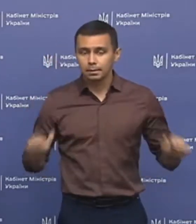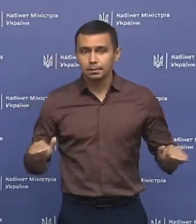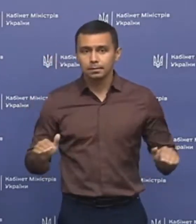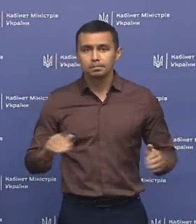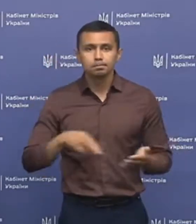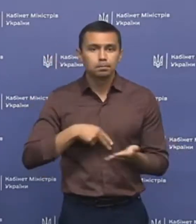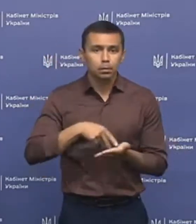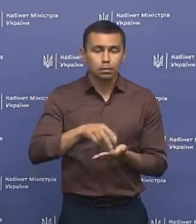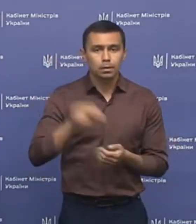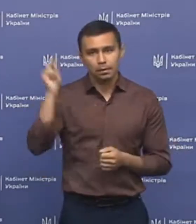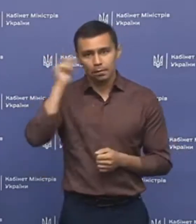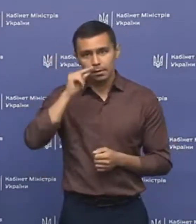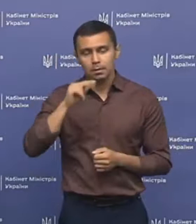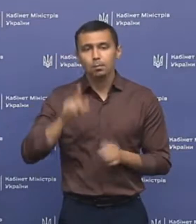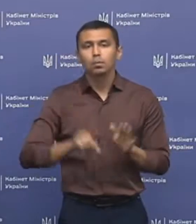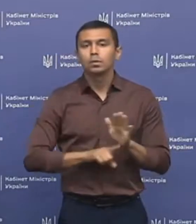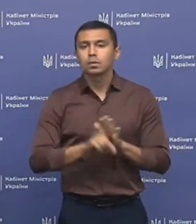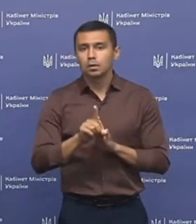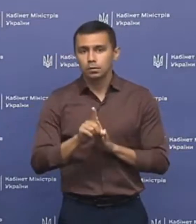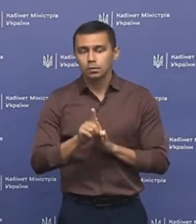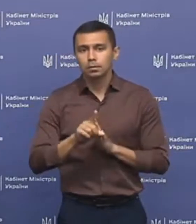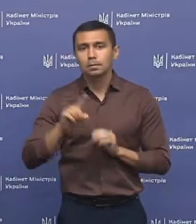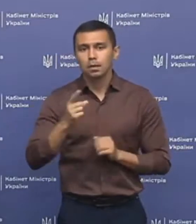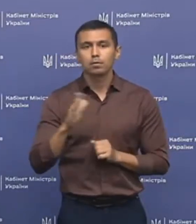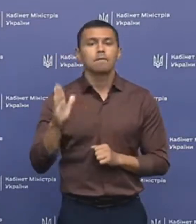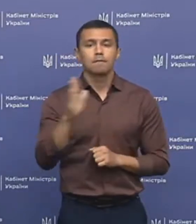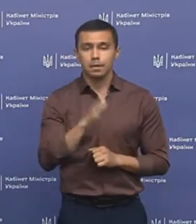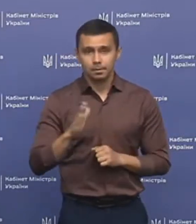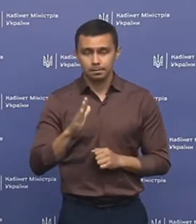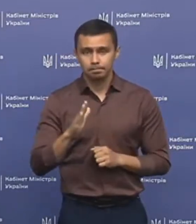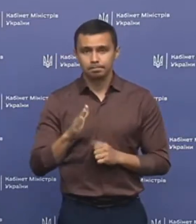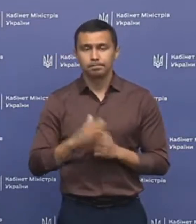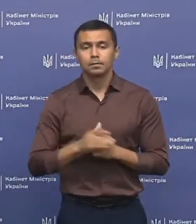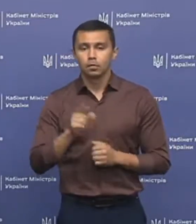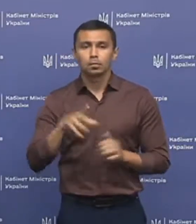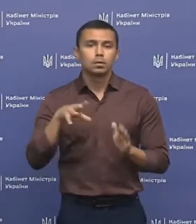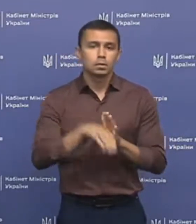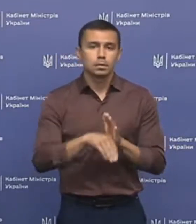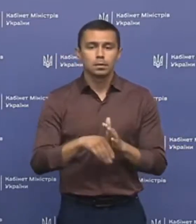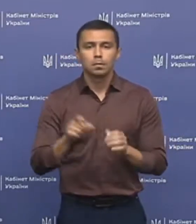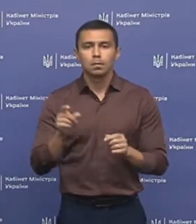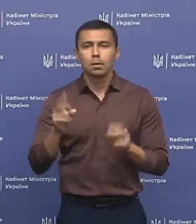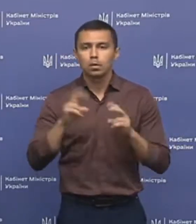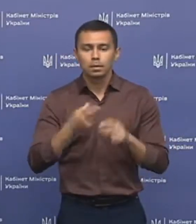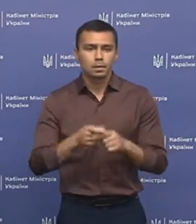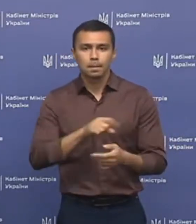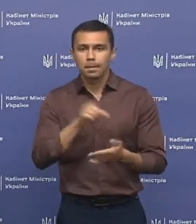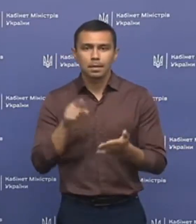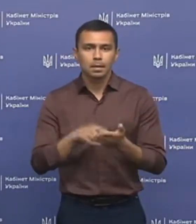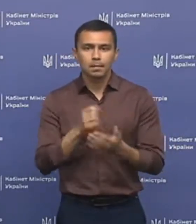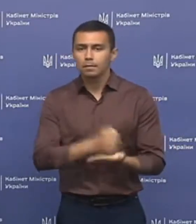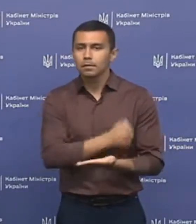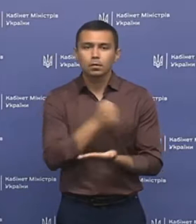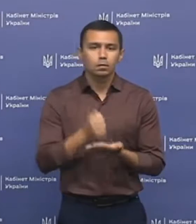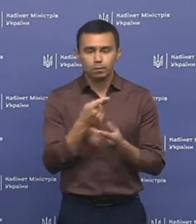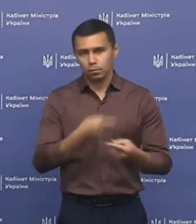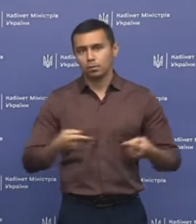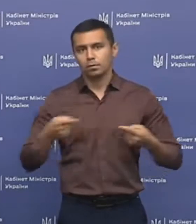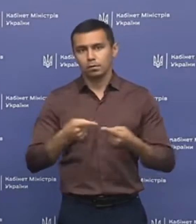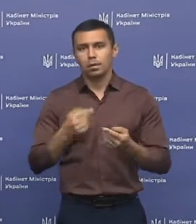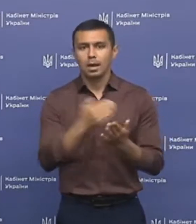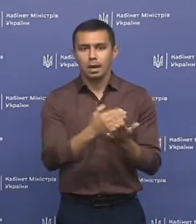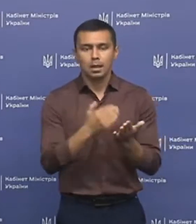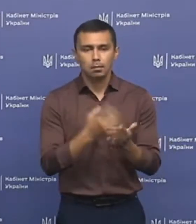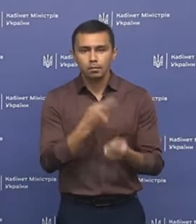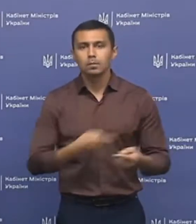підуть навчатися, починаючи з 1 вересня. В тому числі, при розгляду цих питань і встановленні відповідного